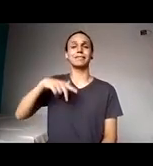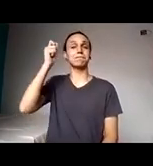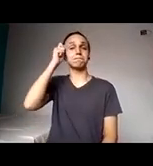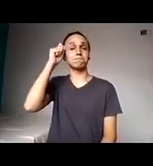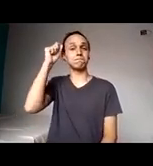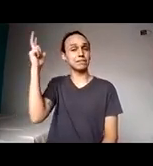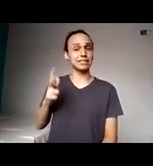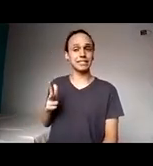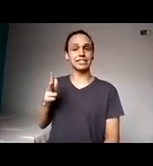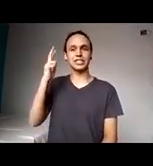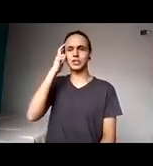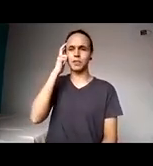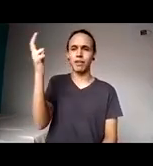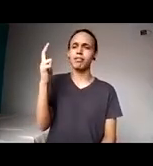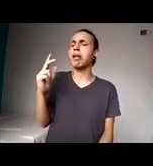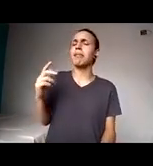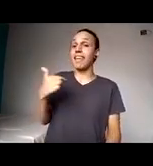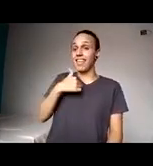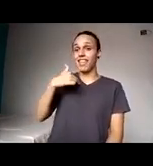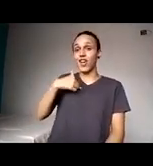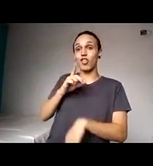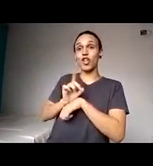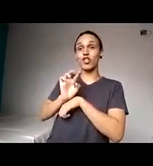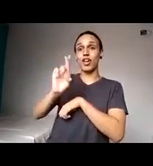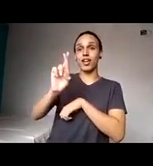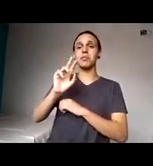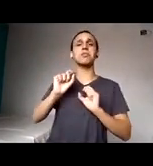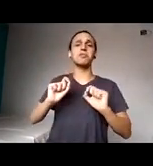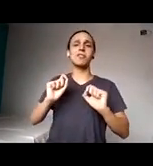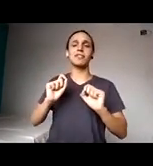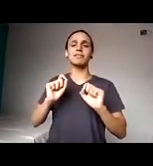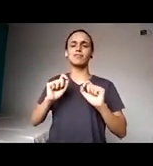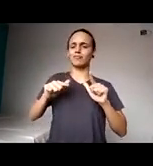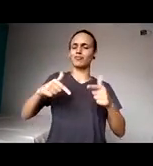fez com que o meu doutorado fosse feito, realizado, junto